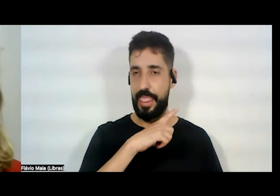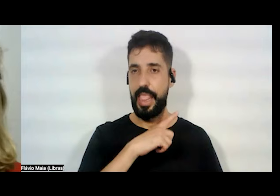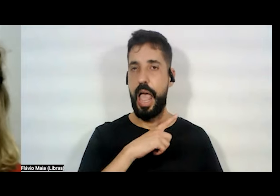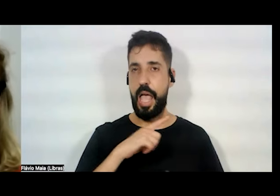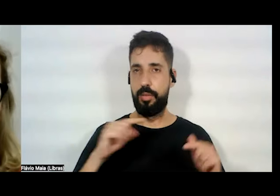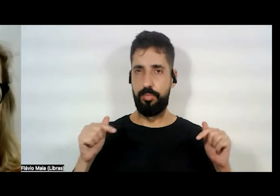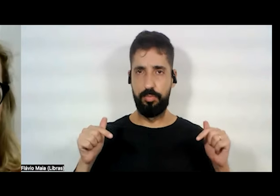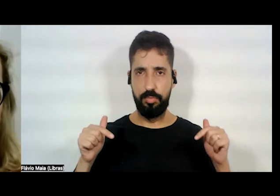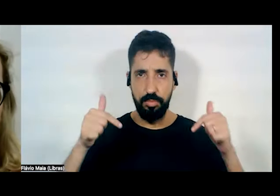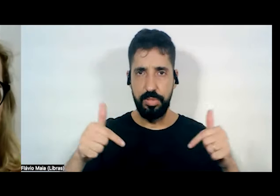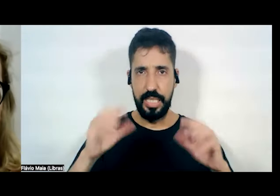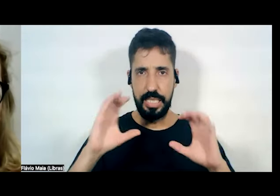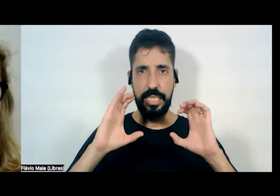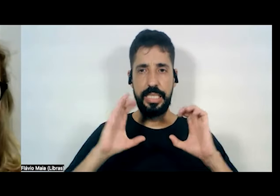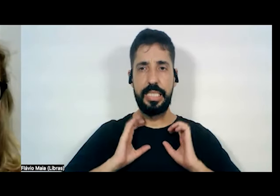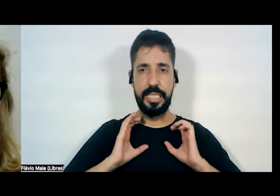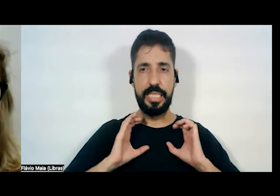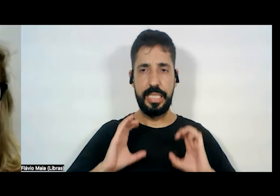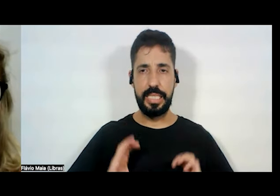cidadania.